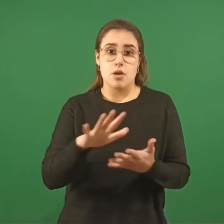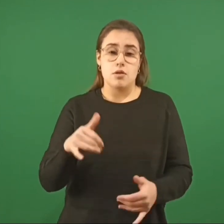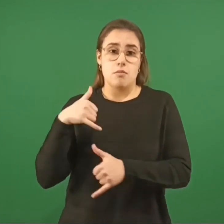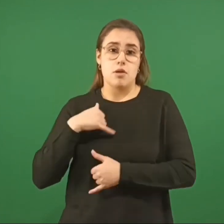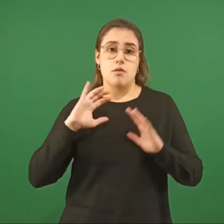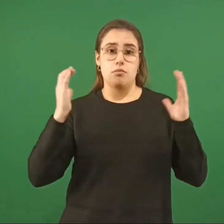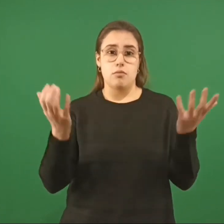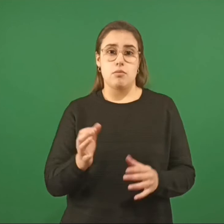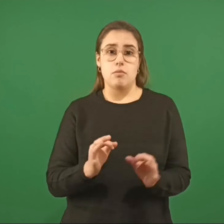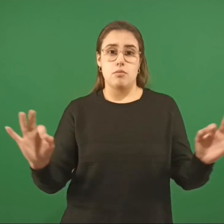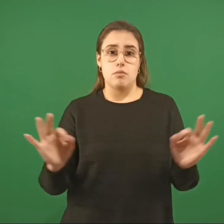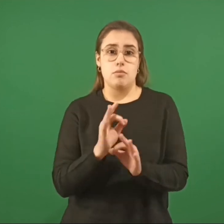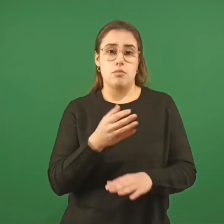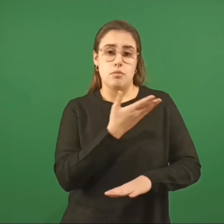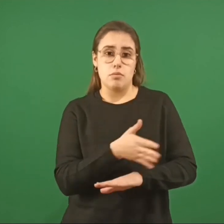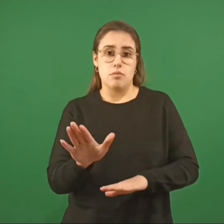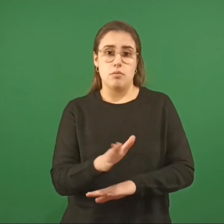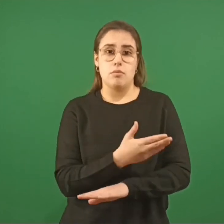plaza ya está la orquesta tocando el himno nacional